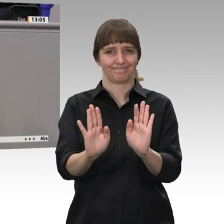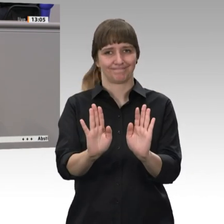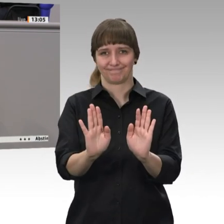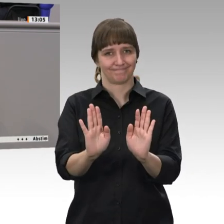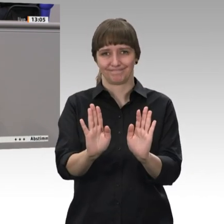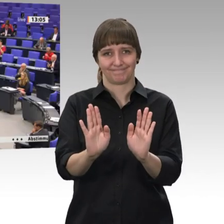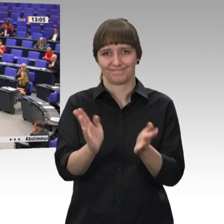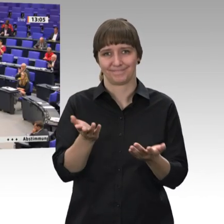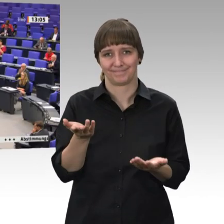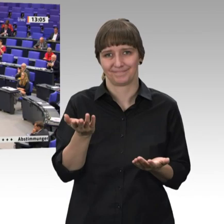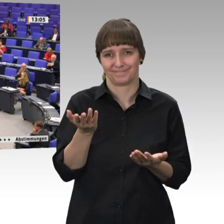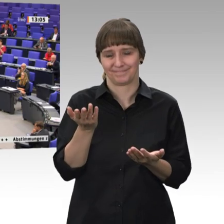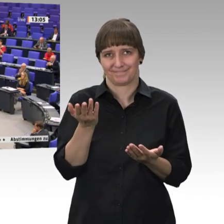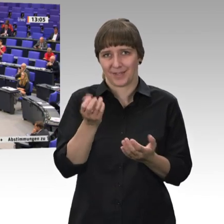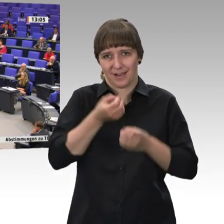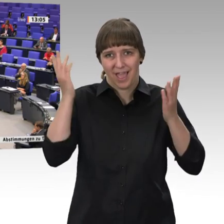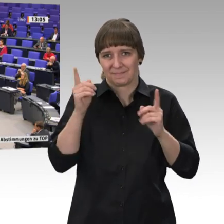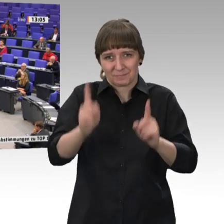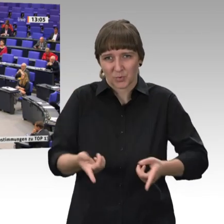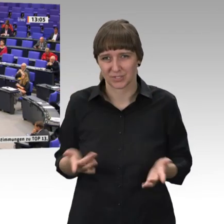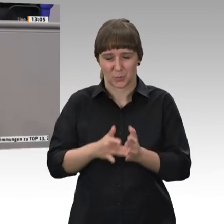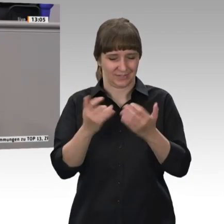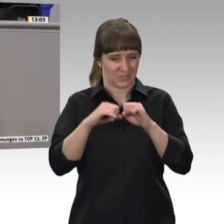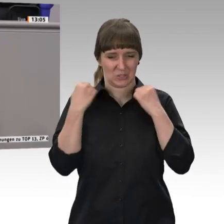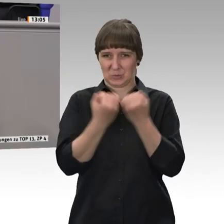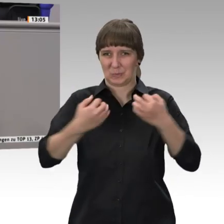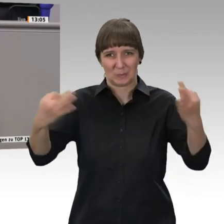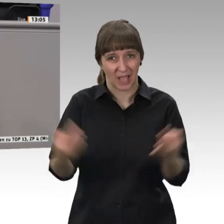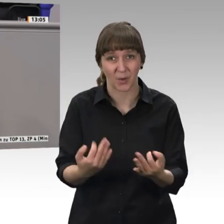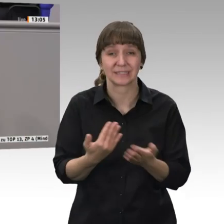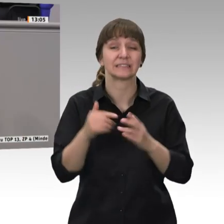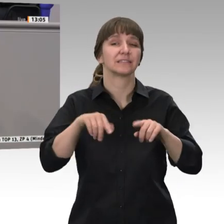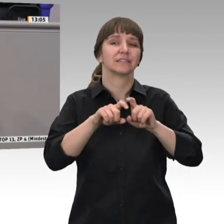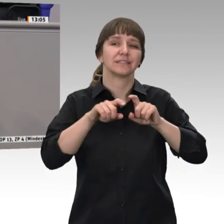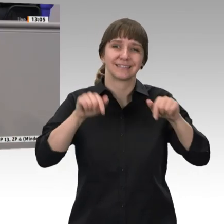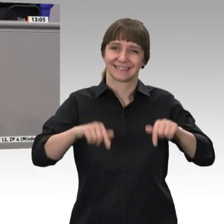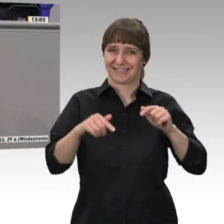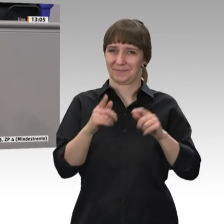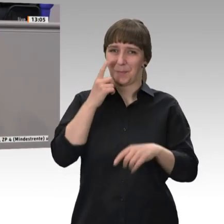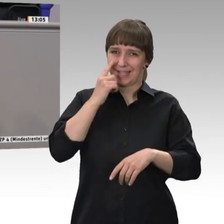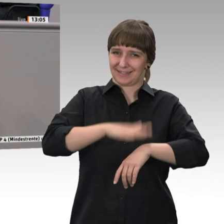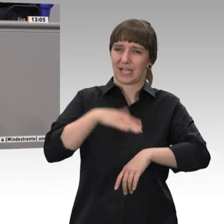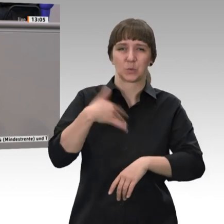In dieser Zeit ist sehr viel die Rede von Respekt. Ich konnte mich darauf verlassen,